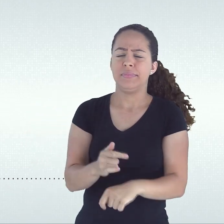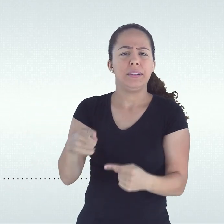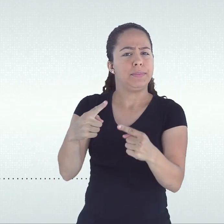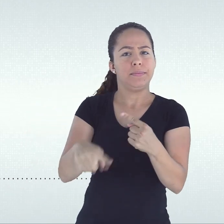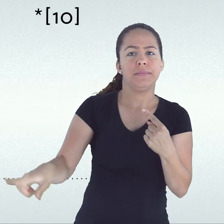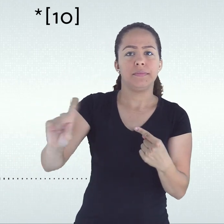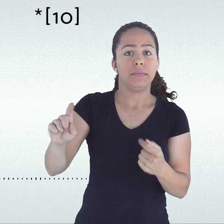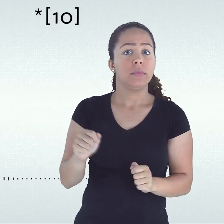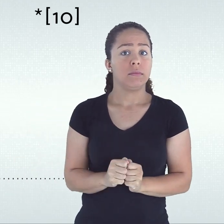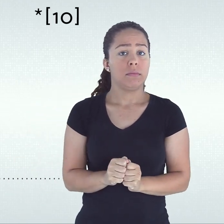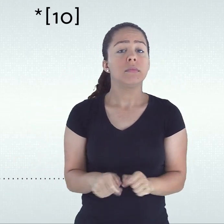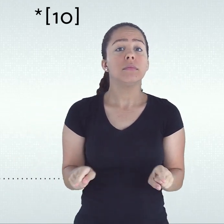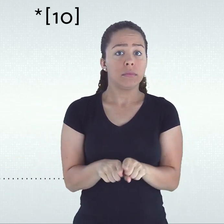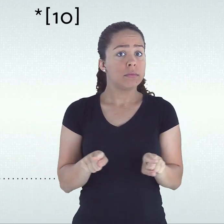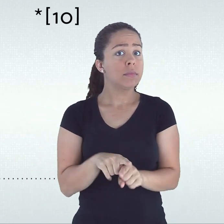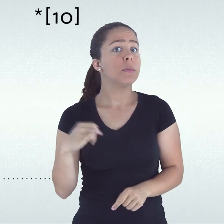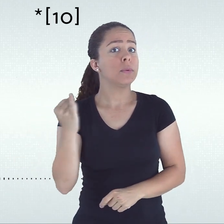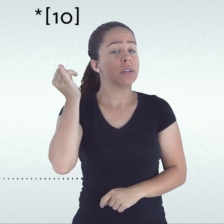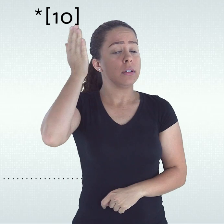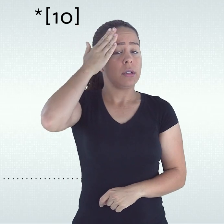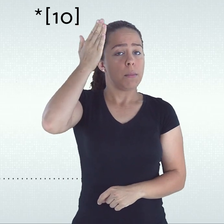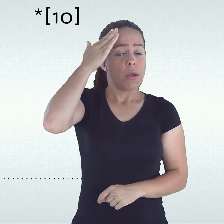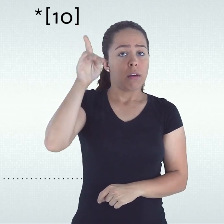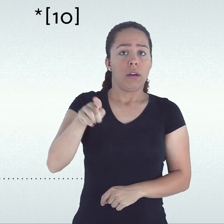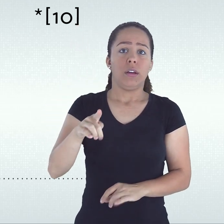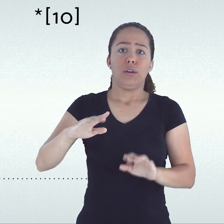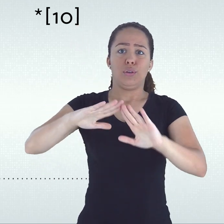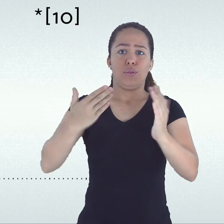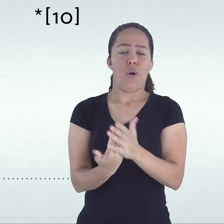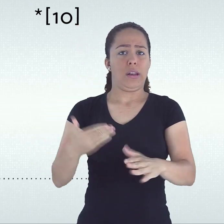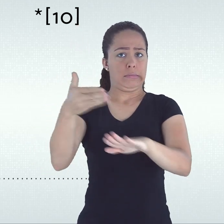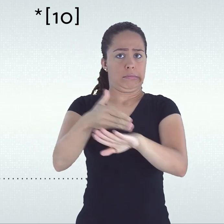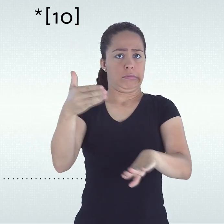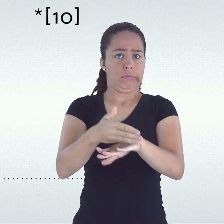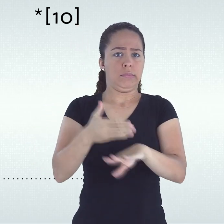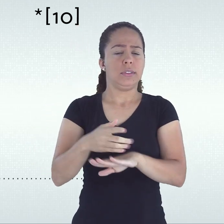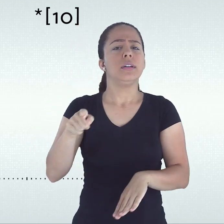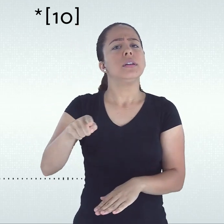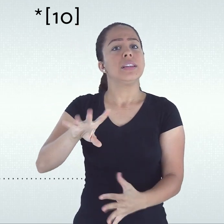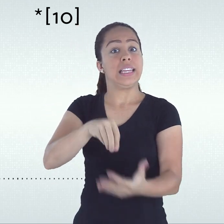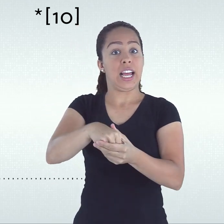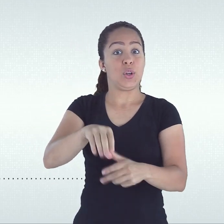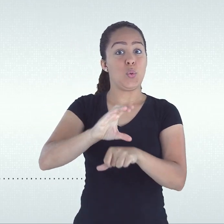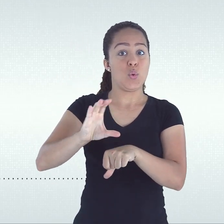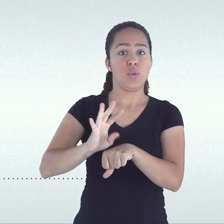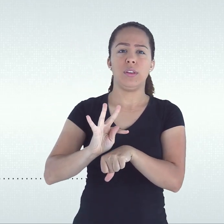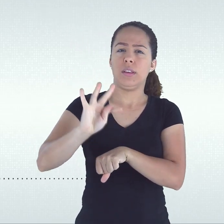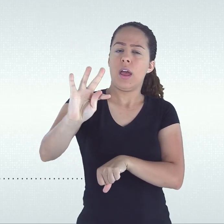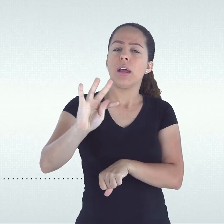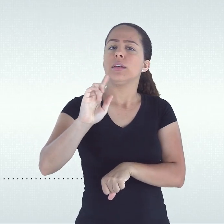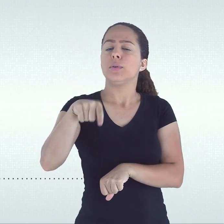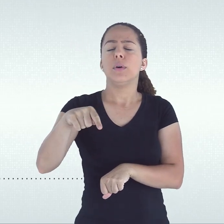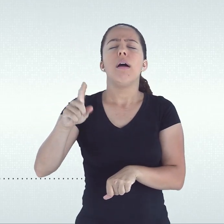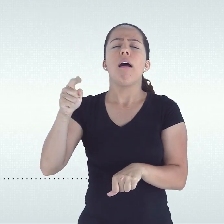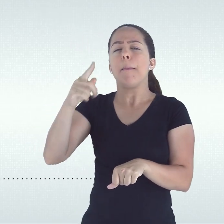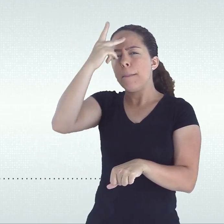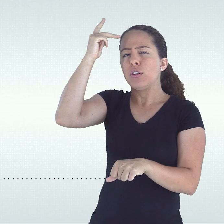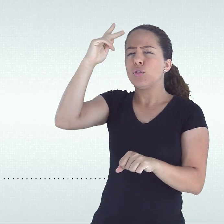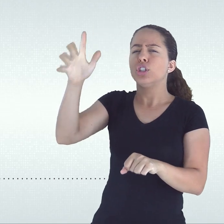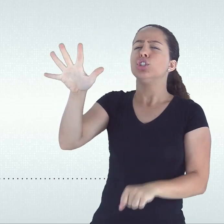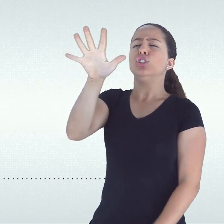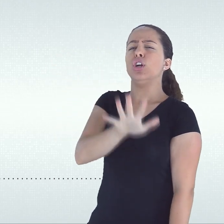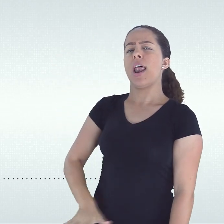nível médio é global, isto é, incide sobre o total de horas do período leitivo.